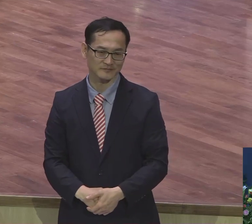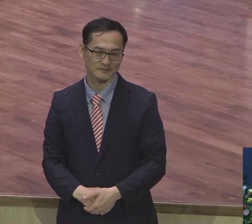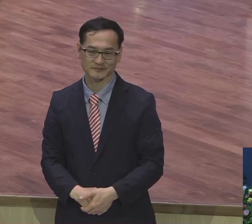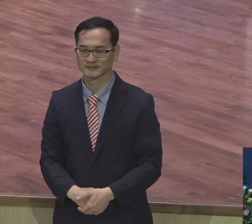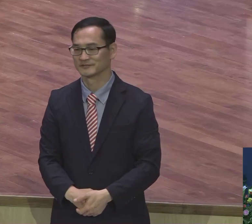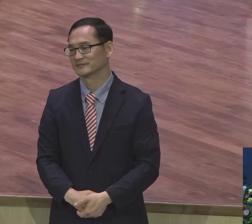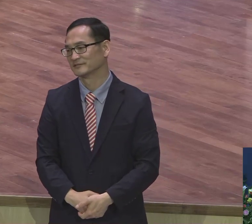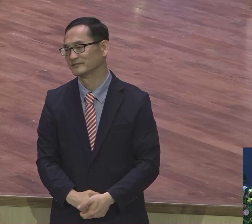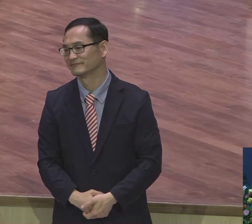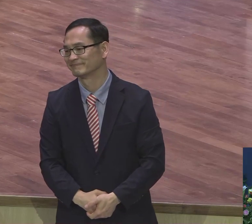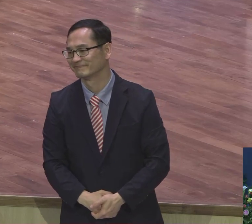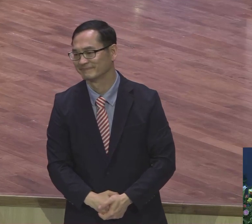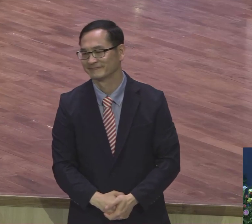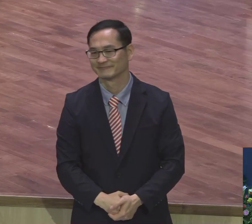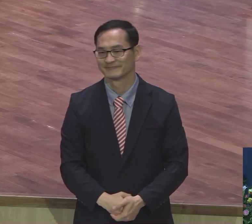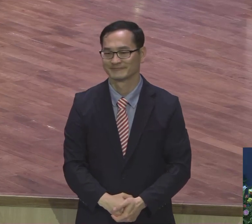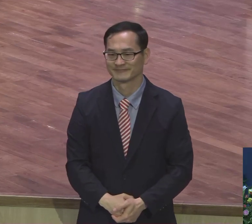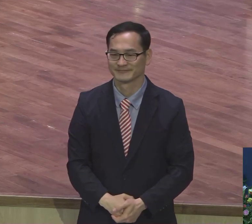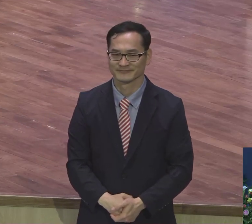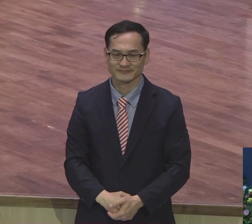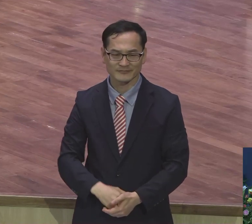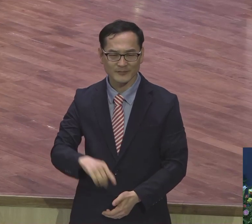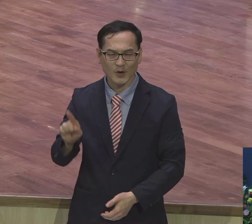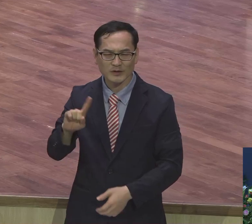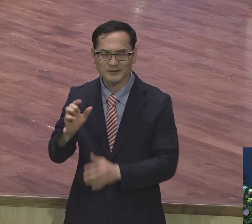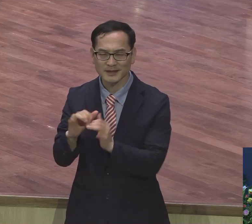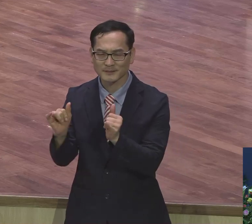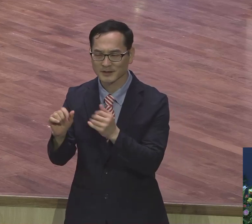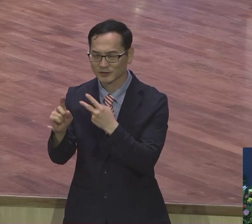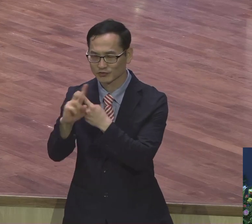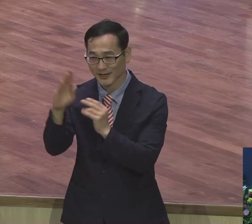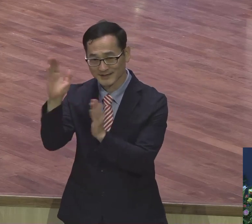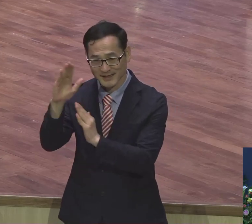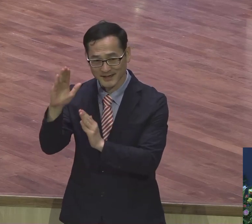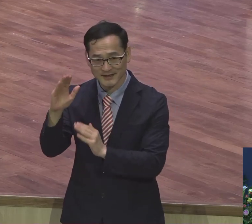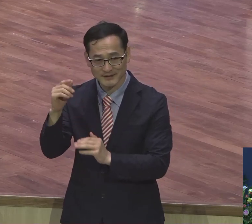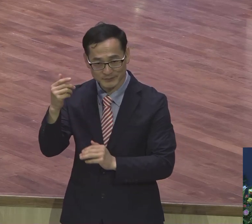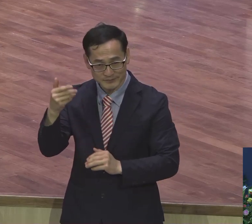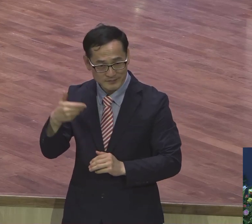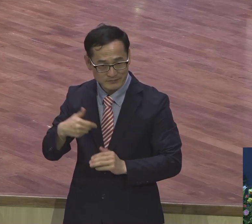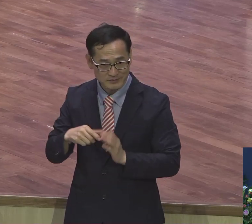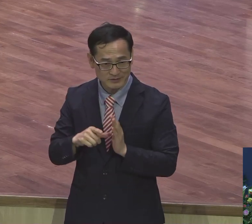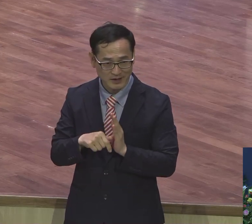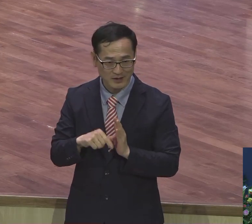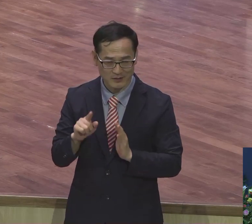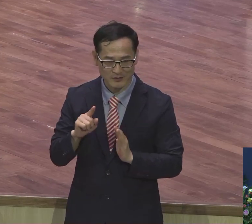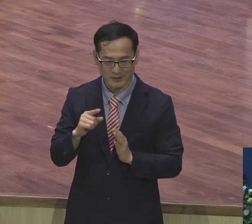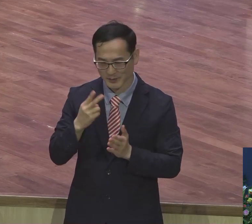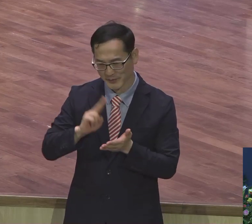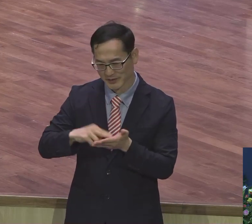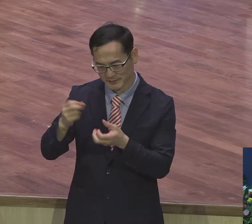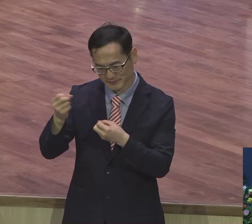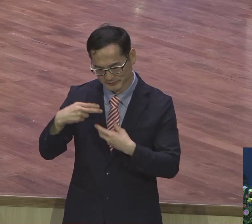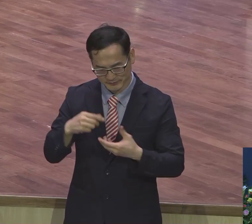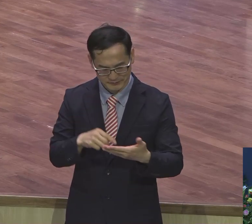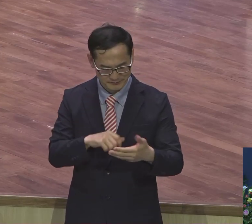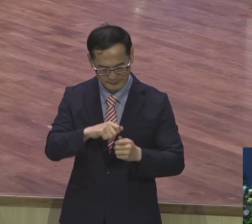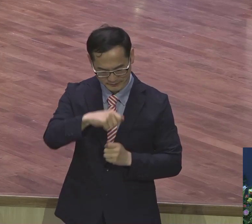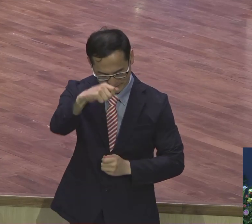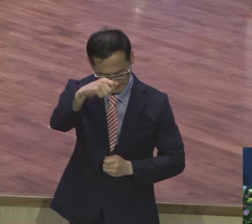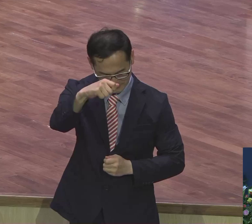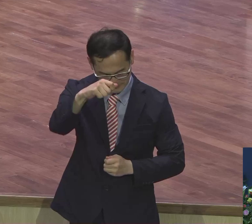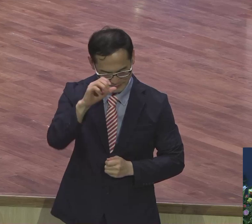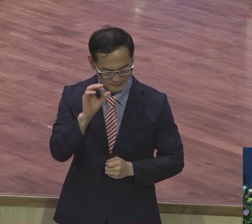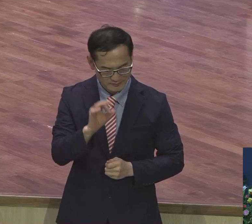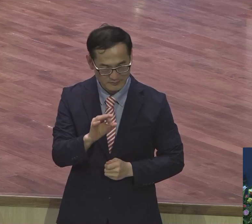중학생이 편지를 썼어요. 목사님. 다운을 하실 때 편지를 주었어요. 보니까 장노님